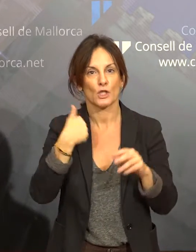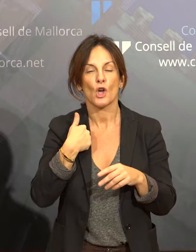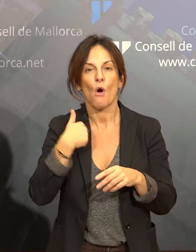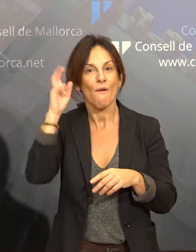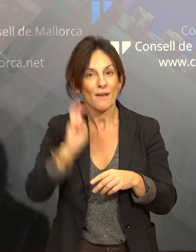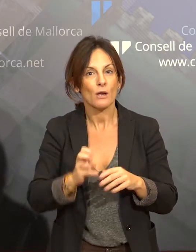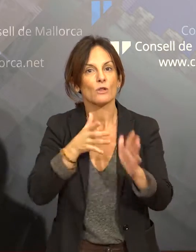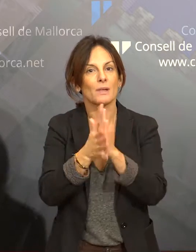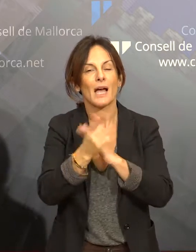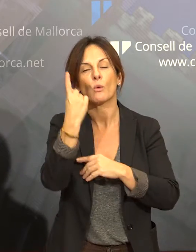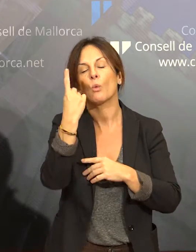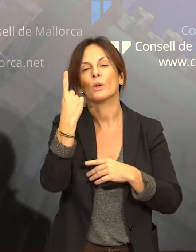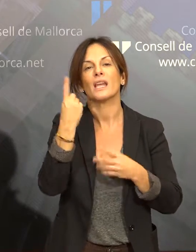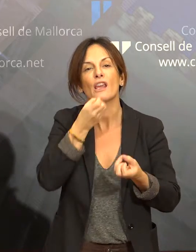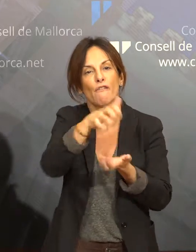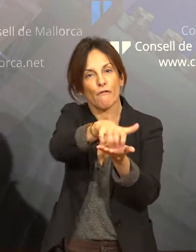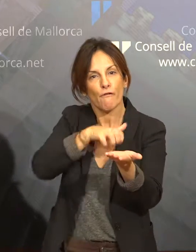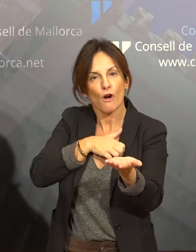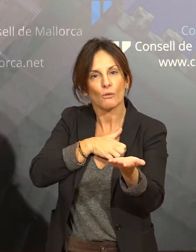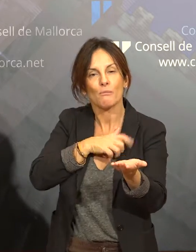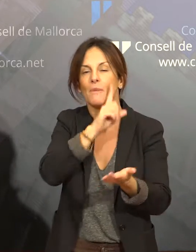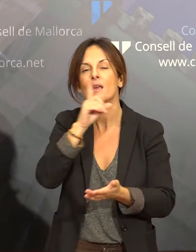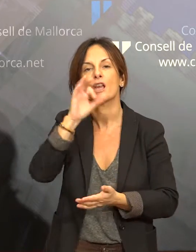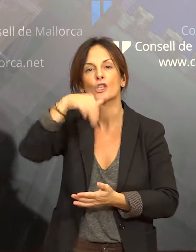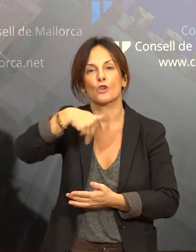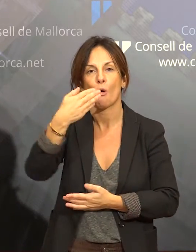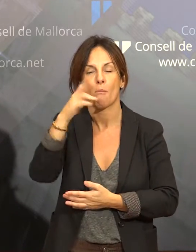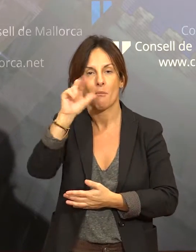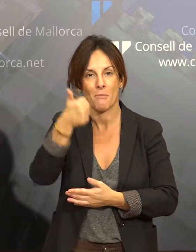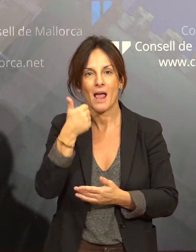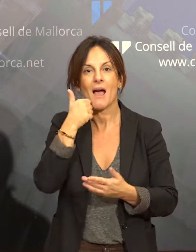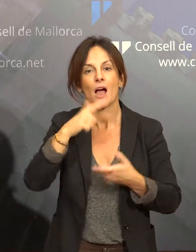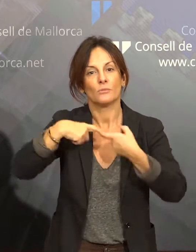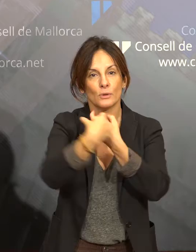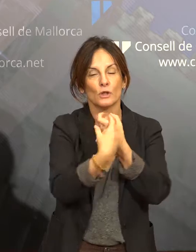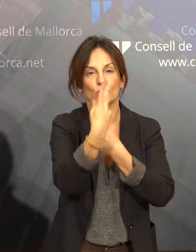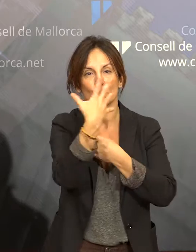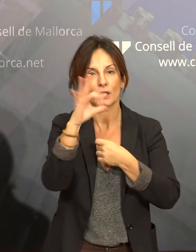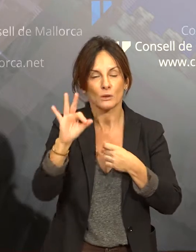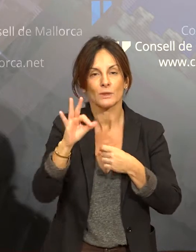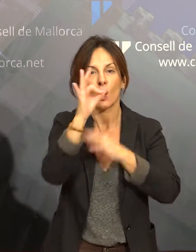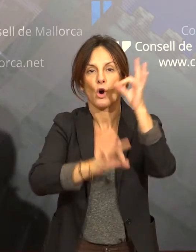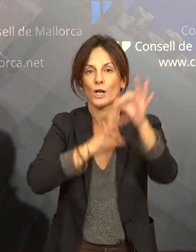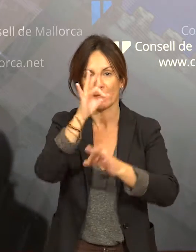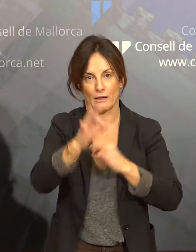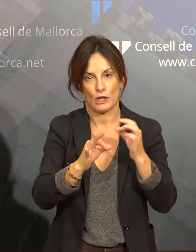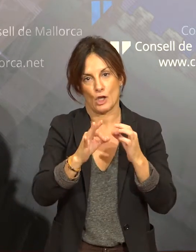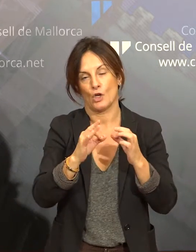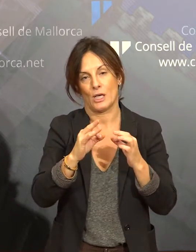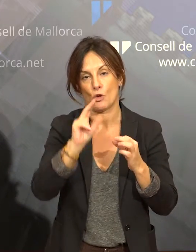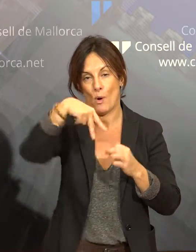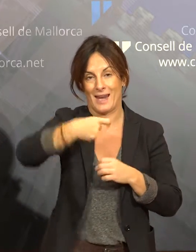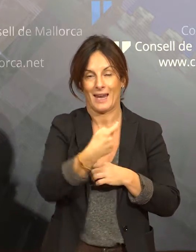sombra que hem fet 200 organitzacions no gubernamentales sobre la aplicació del Conveniu de Estambul, del Conveniu